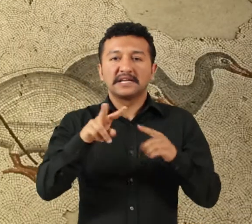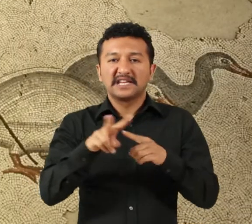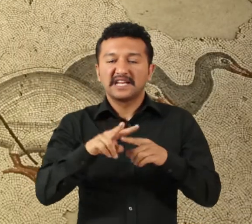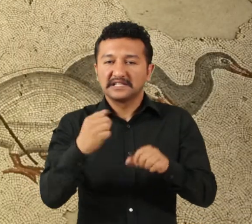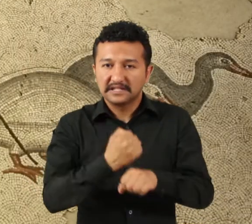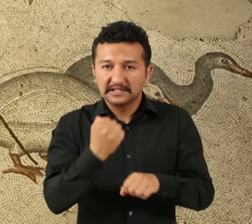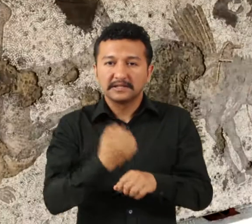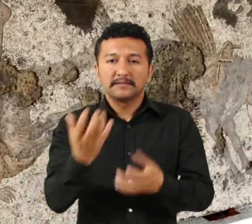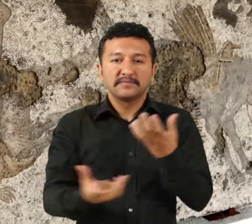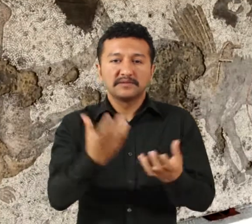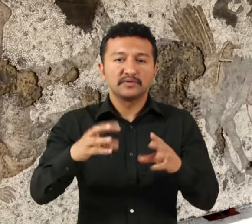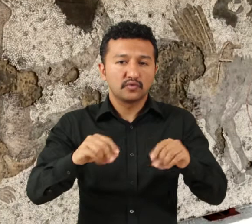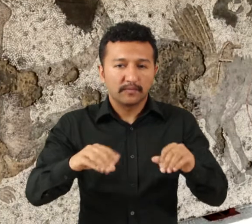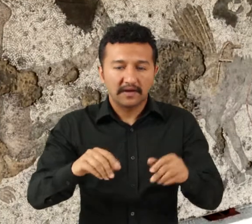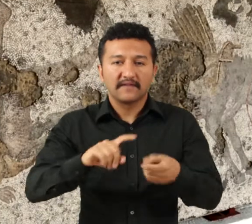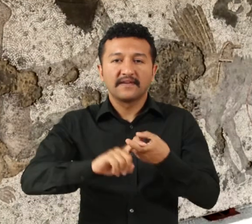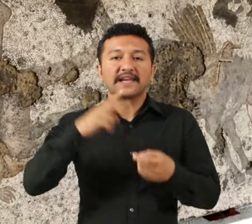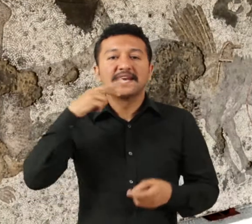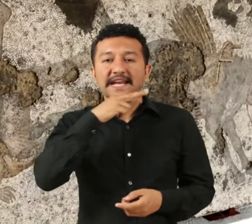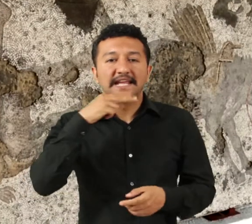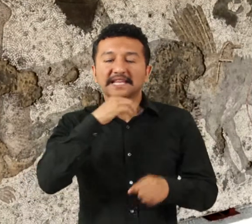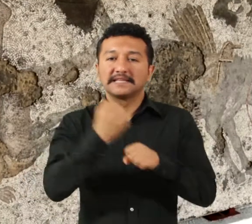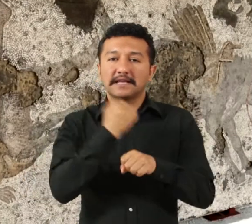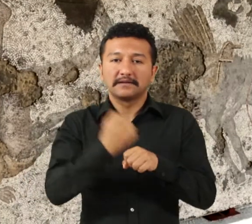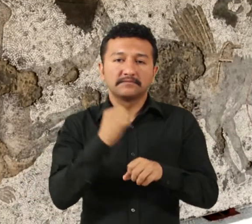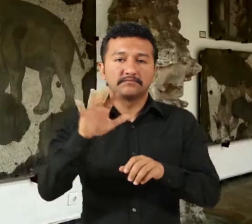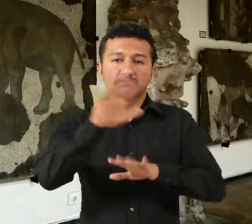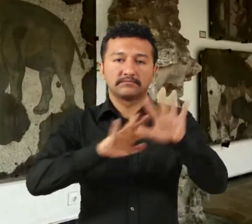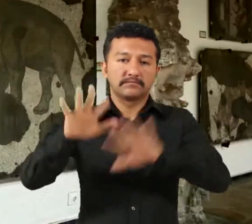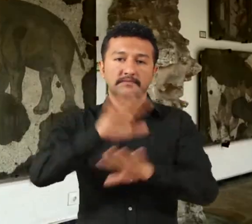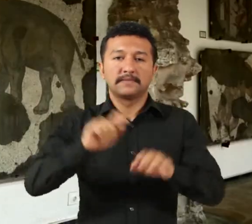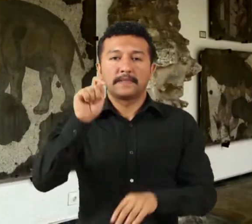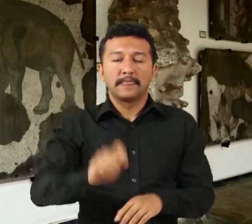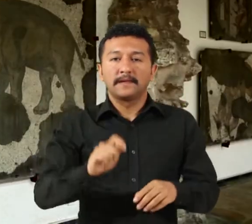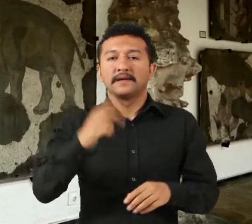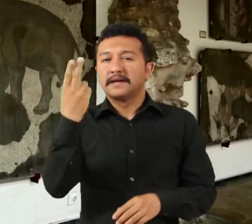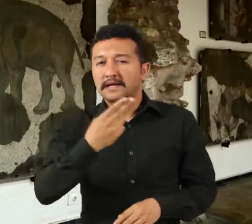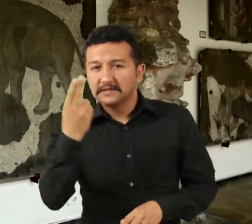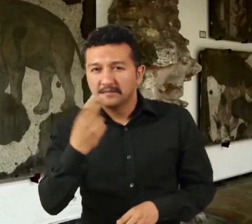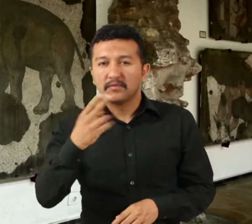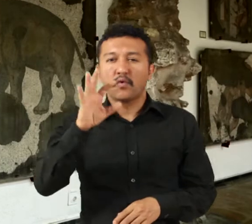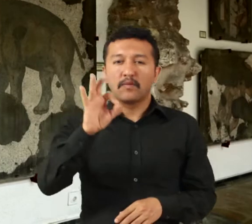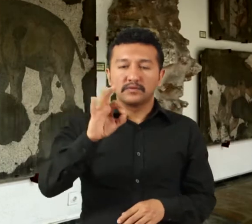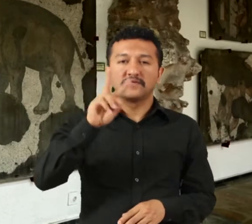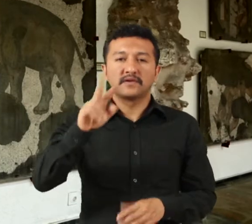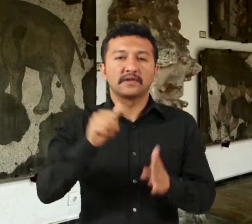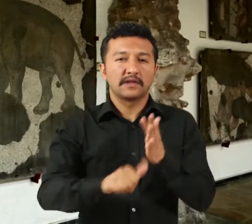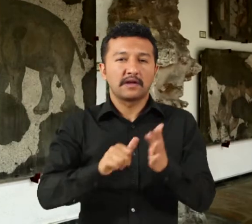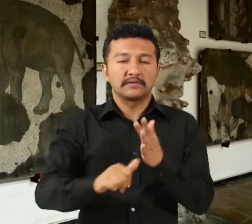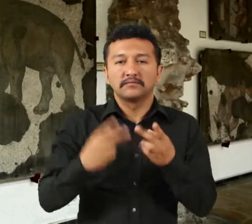pişmiş toprak ve renkli taşlardan oluşmaktadır. Tasvirler Opus Bermikülatün tarzında olup mermer